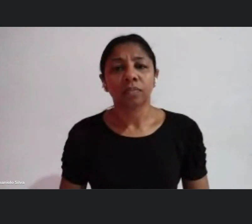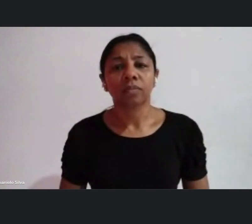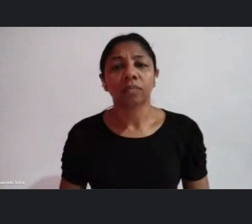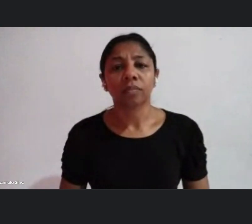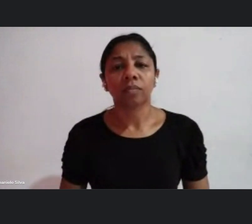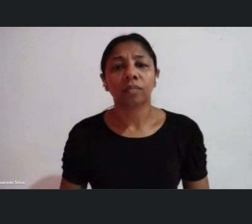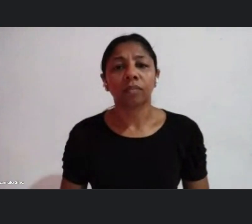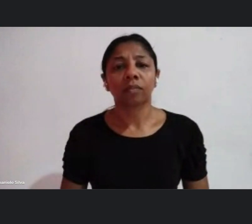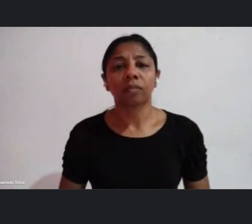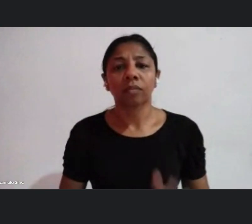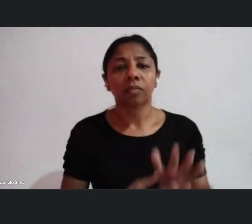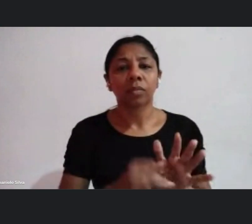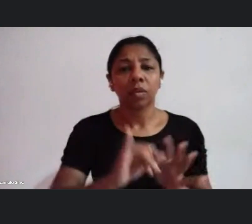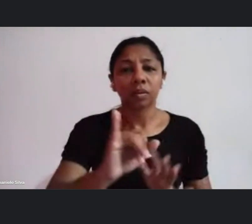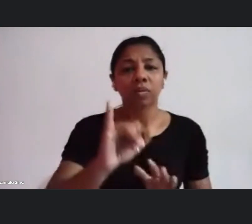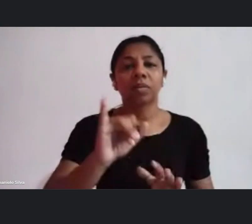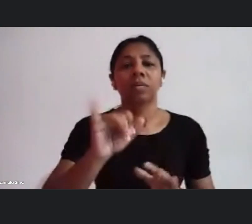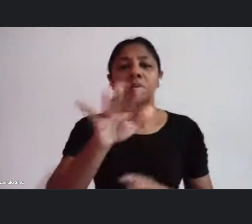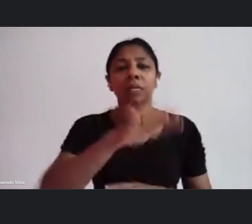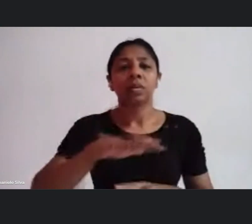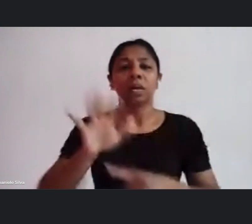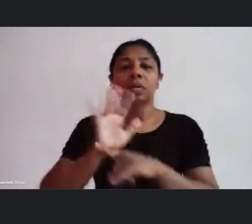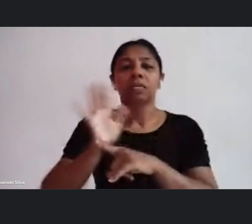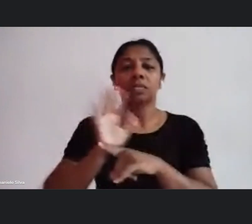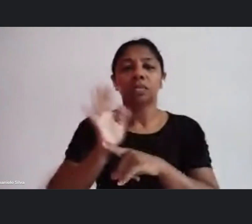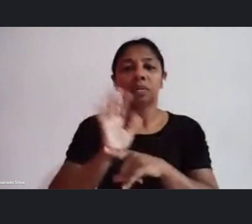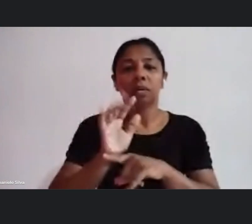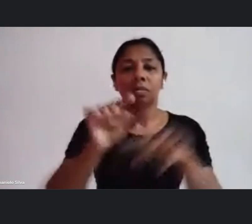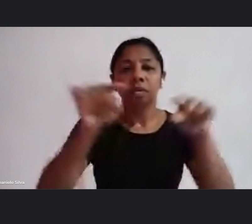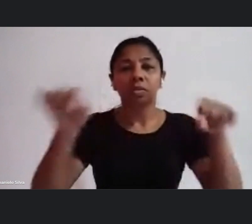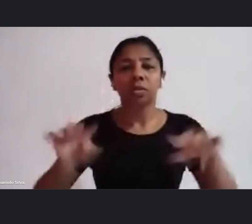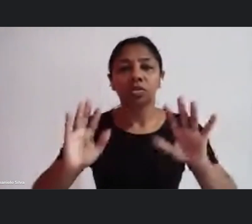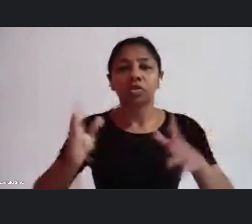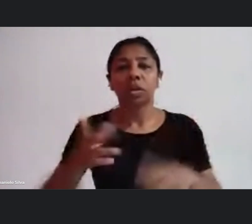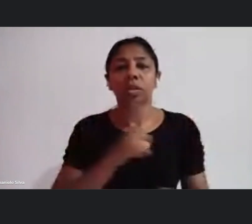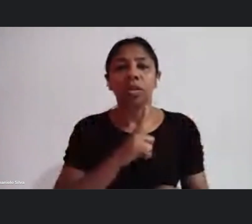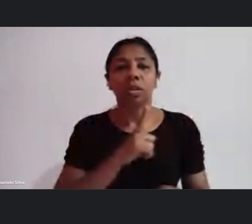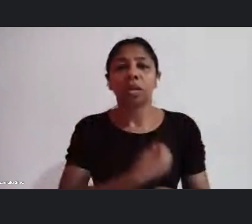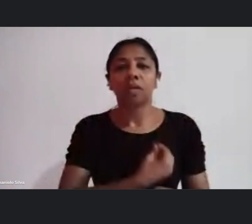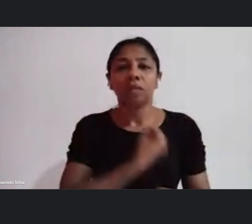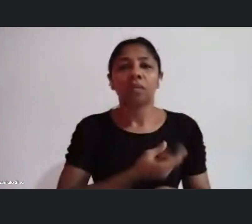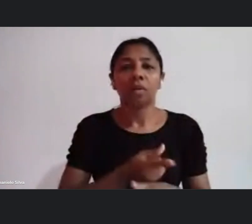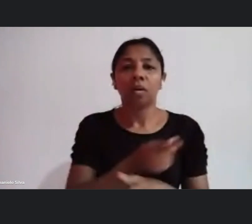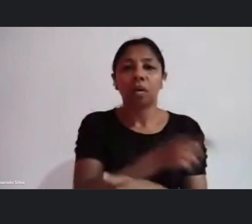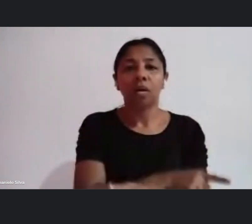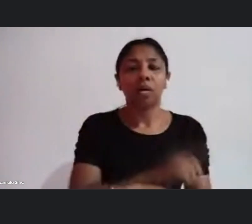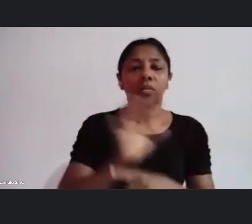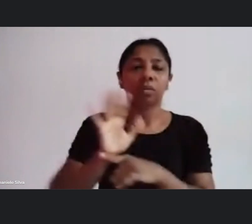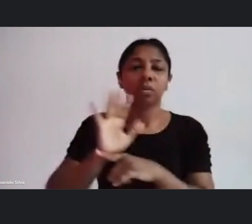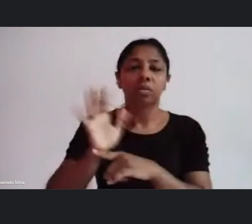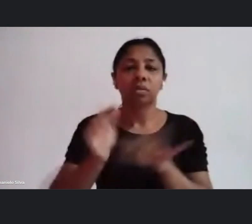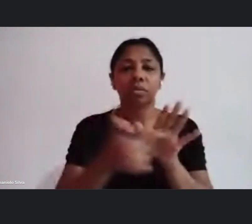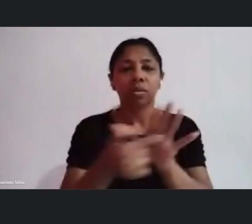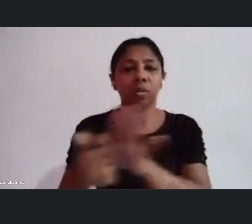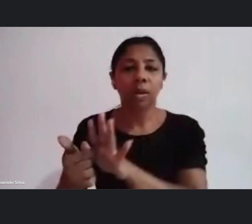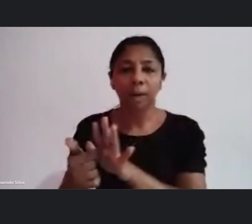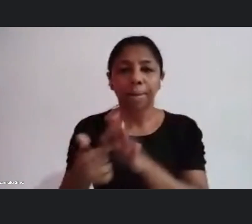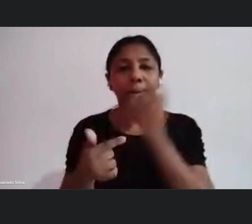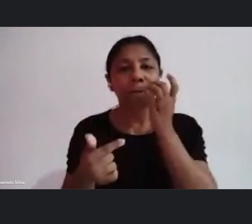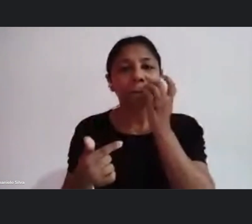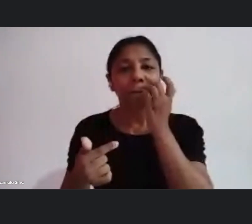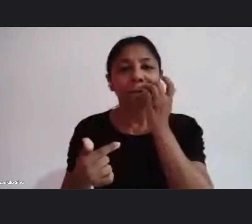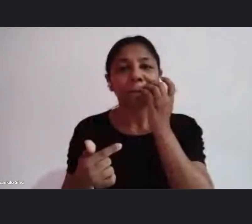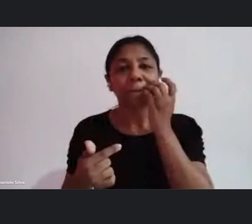espaços que já funcionaram como exibição certo? antes não tinha isso de forma que